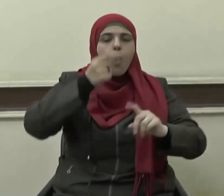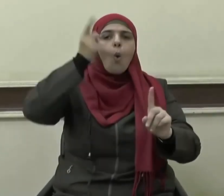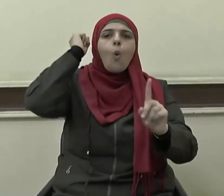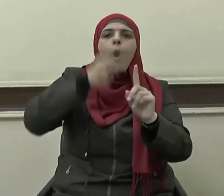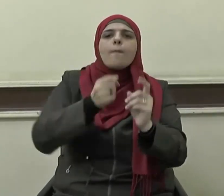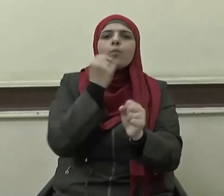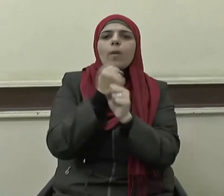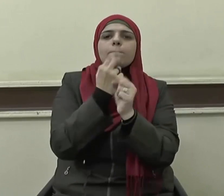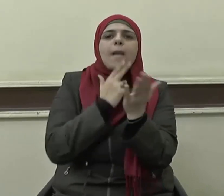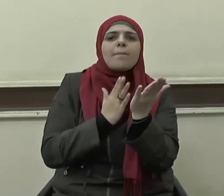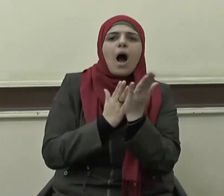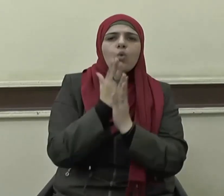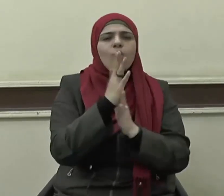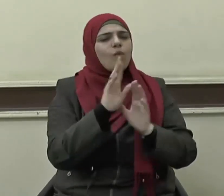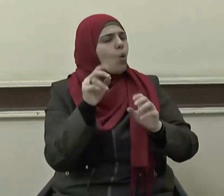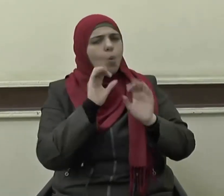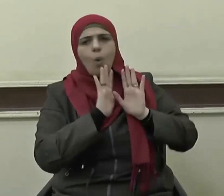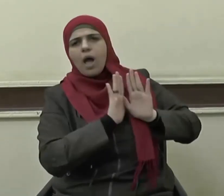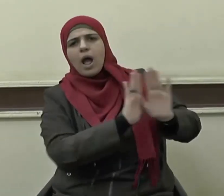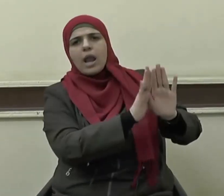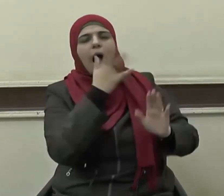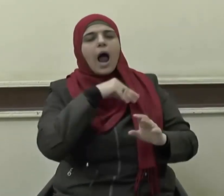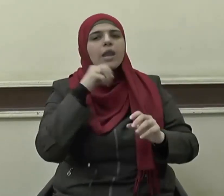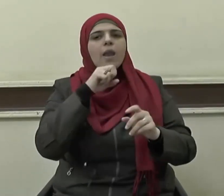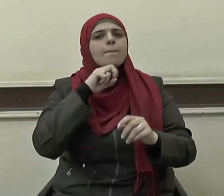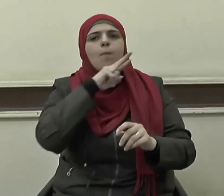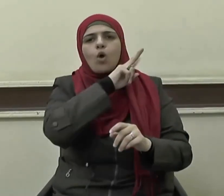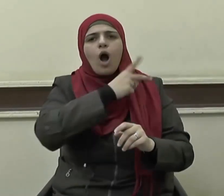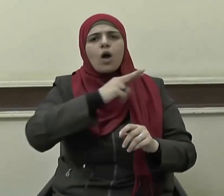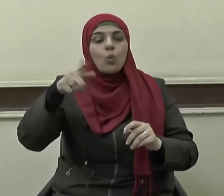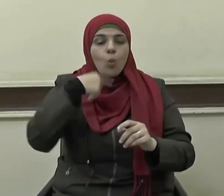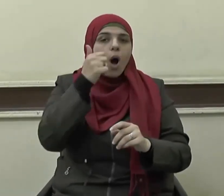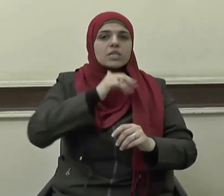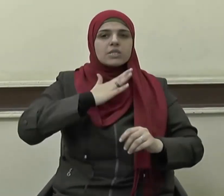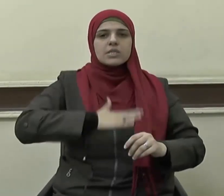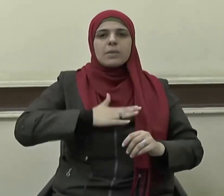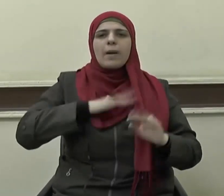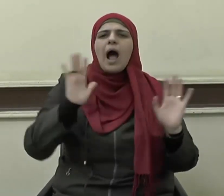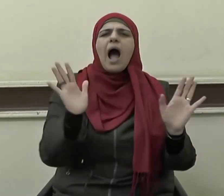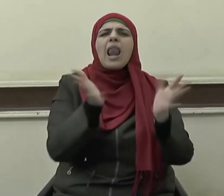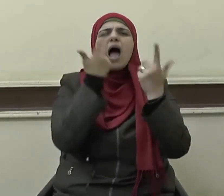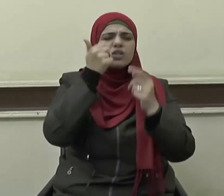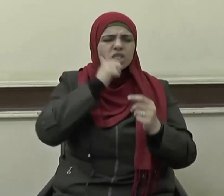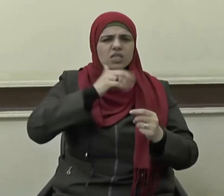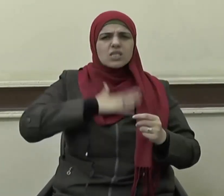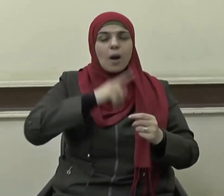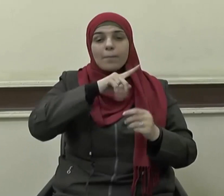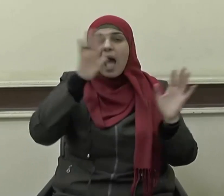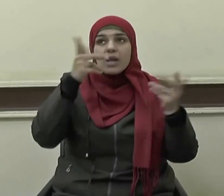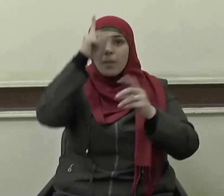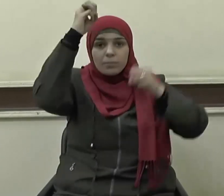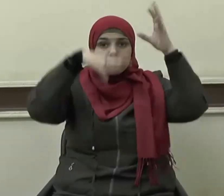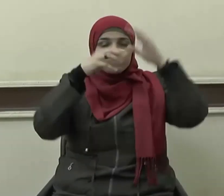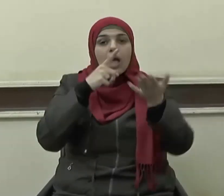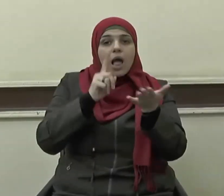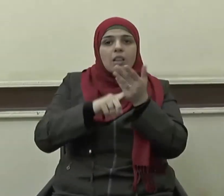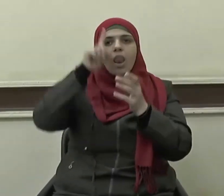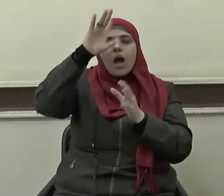بالمعروف وانهى عن المنكر واصبر على ما أصابك إن ذلك من عزم